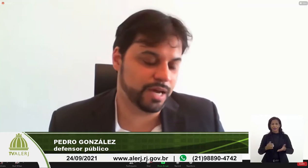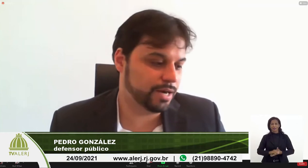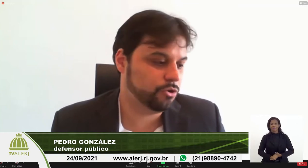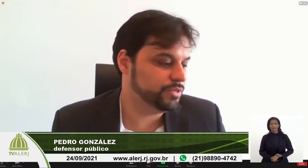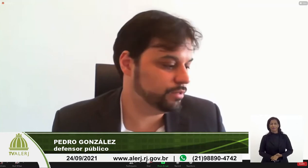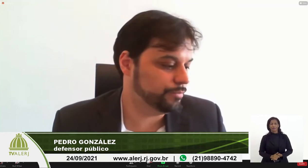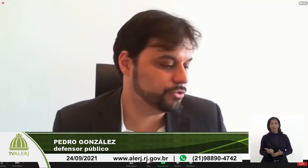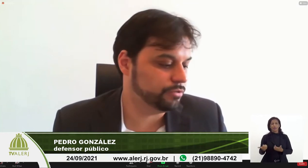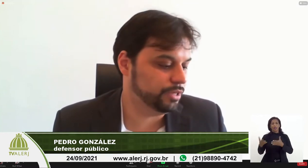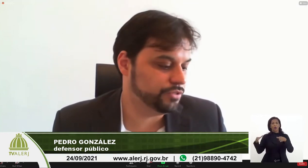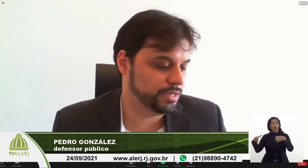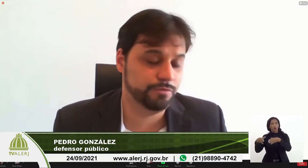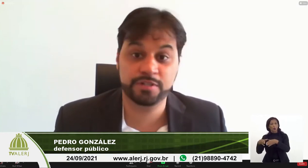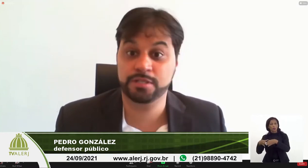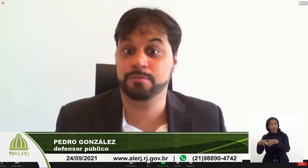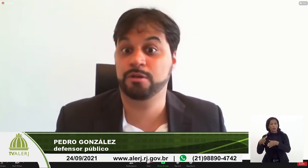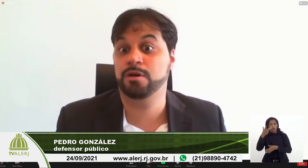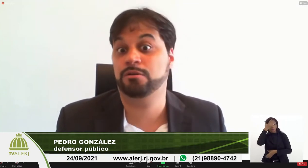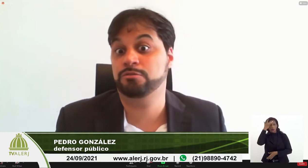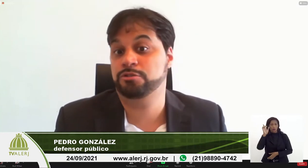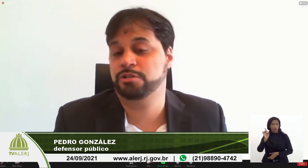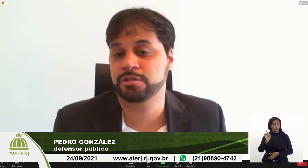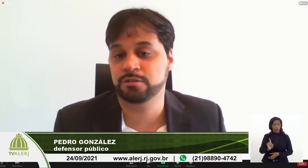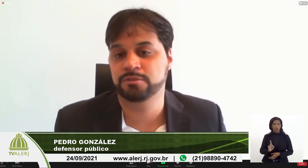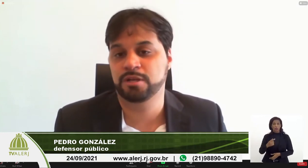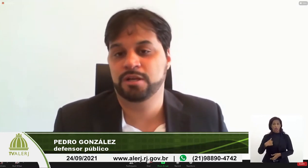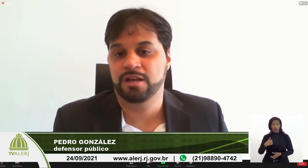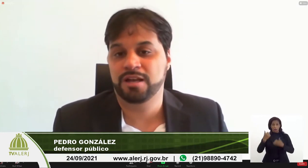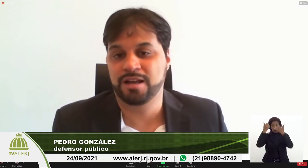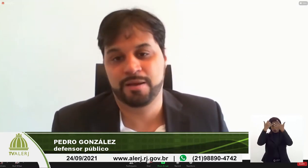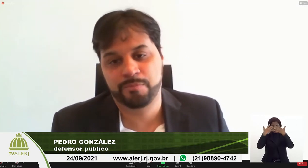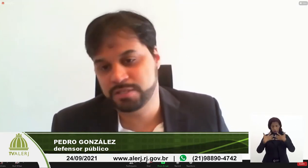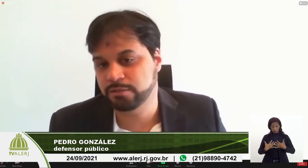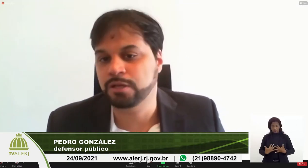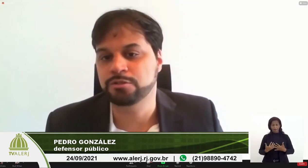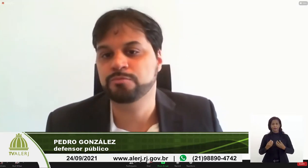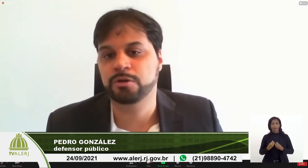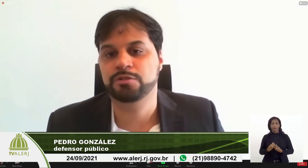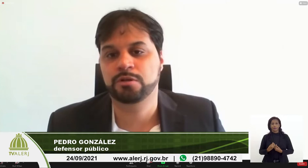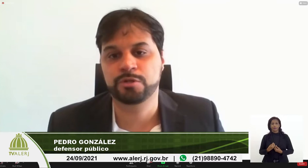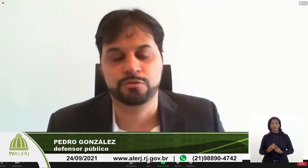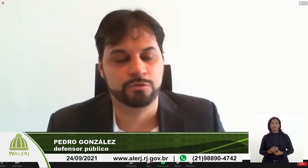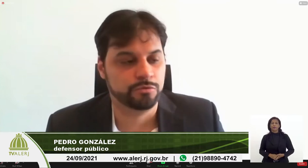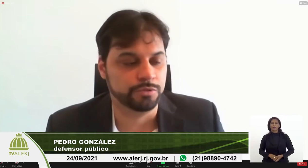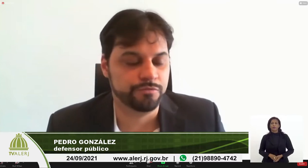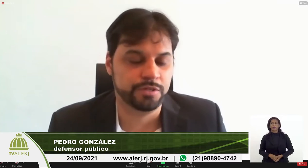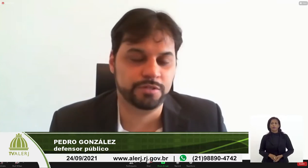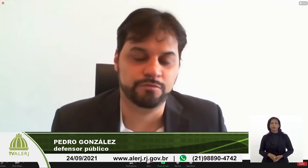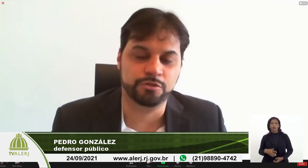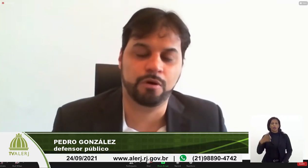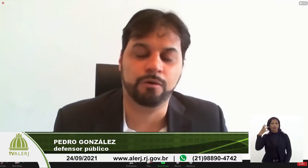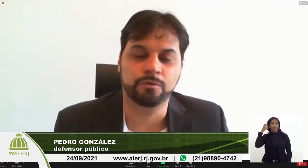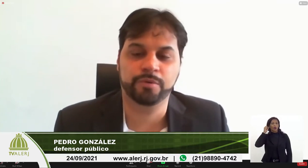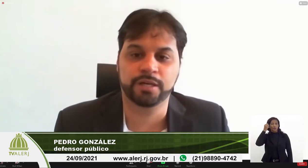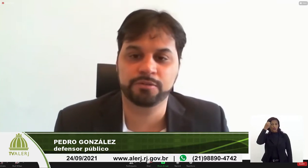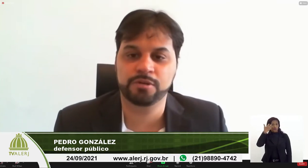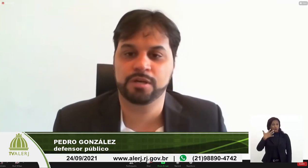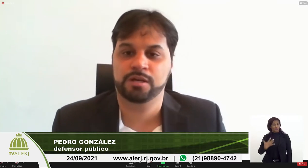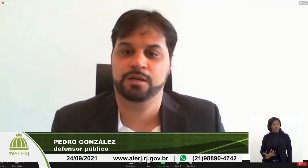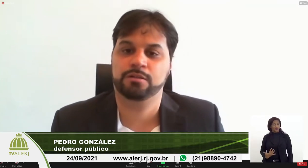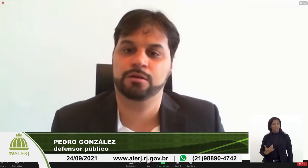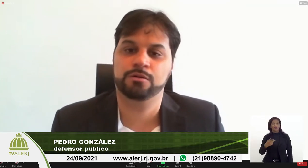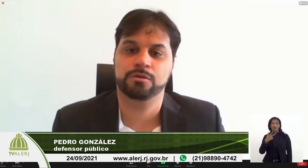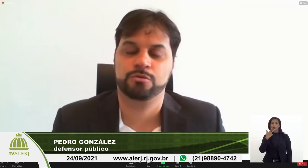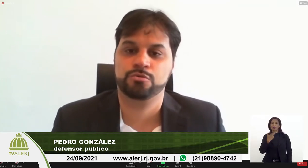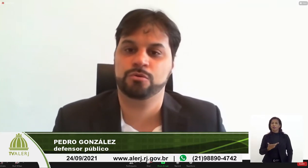da comissão da pessoa com deficiência, vou fazer também minha autodescrição, pensando que a gente pode ter pessoas com deficiência visual acompanhando.